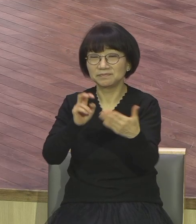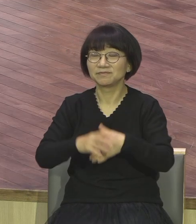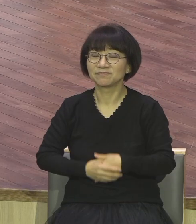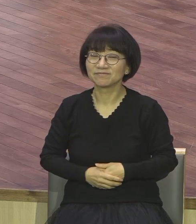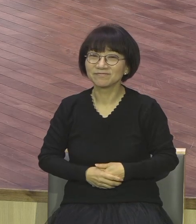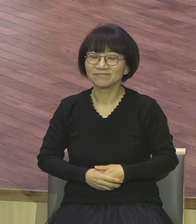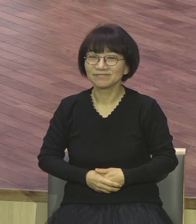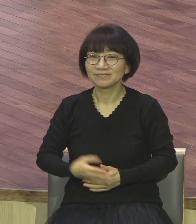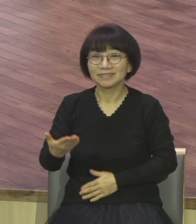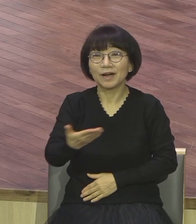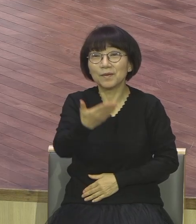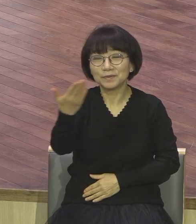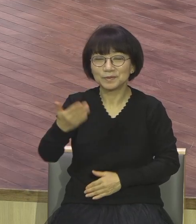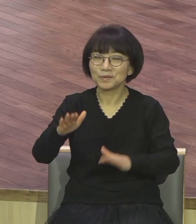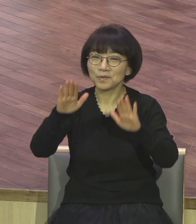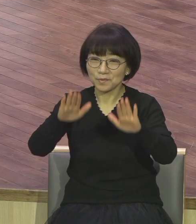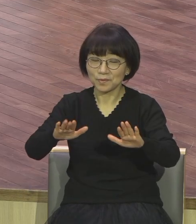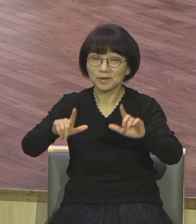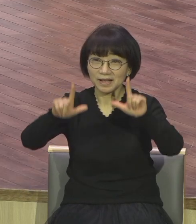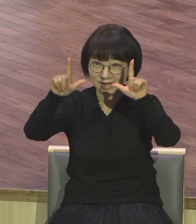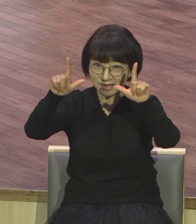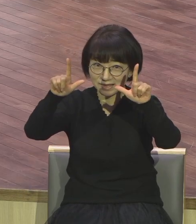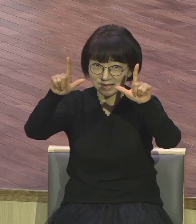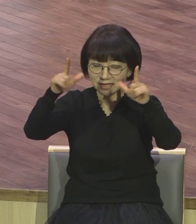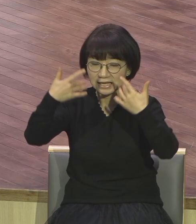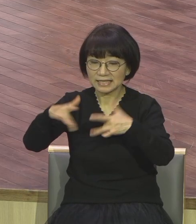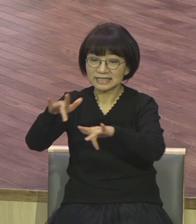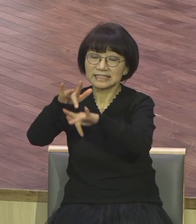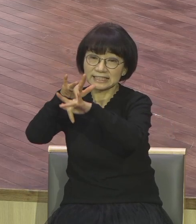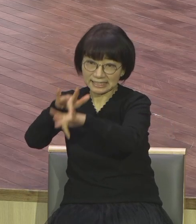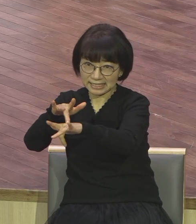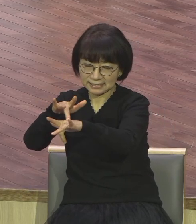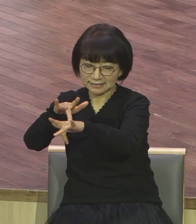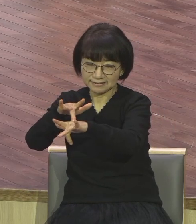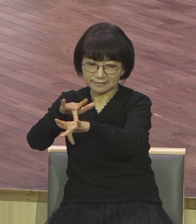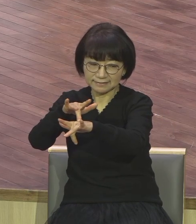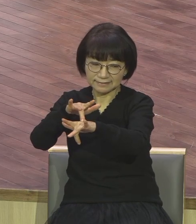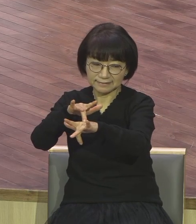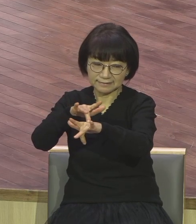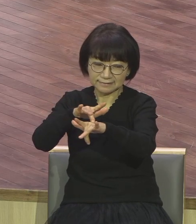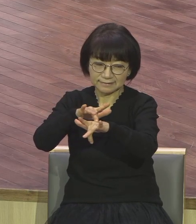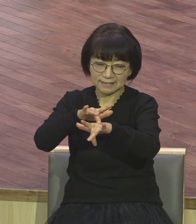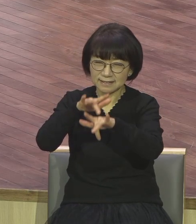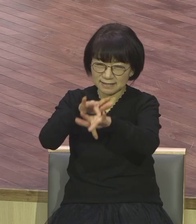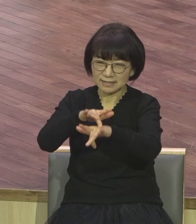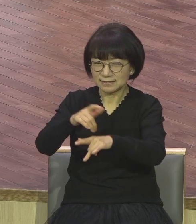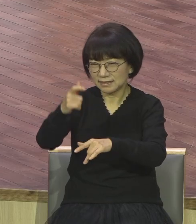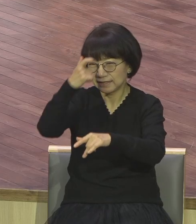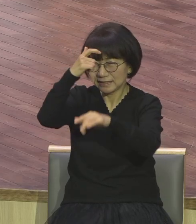어떤 시간보다도 사단은 끊임없이 이렇게 우리를 이 모양 저 모양으로 예배 못 드리도록 핍박하지만